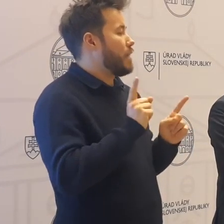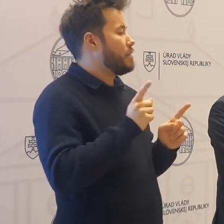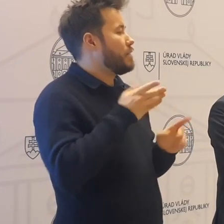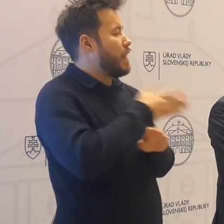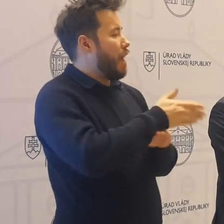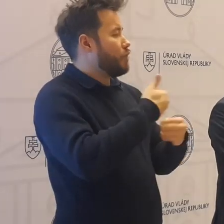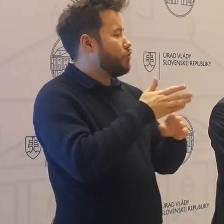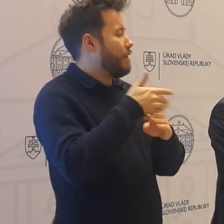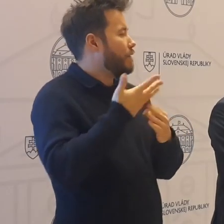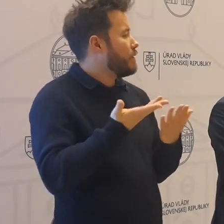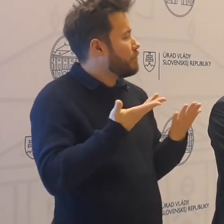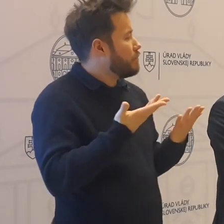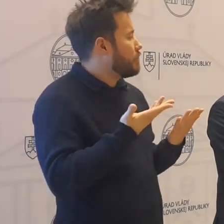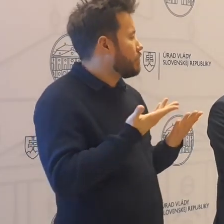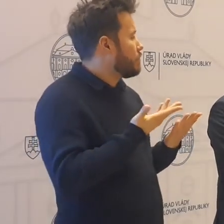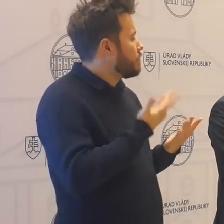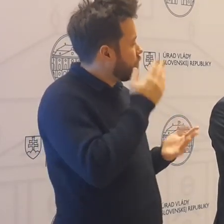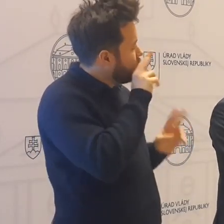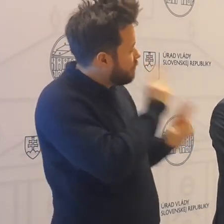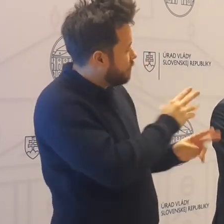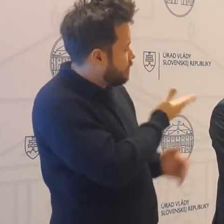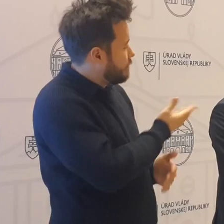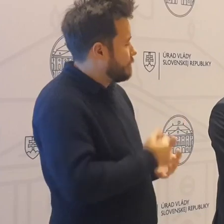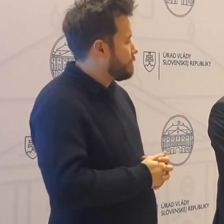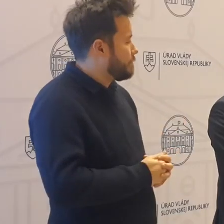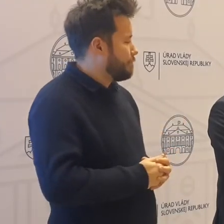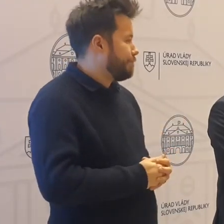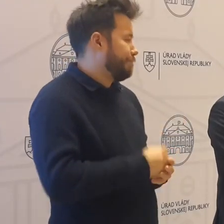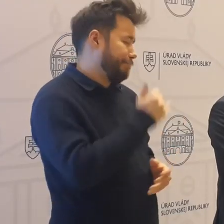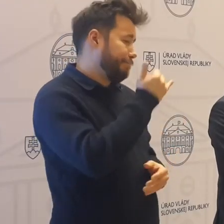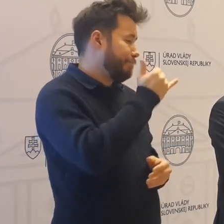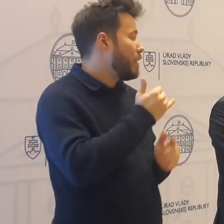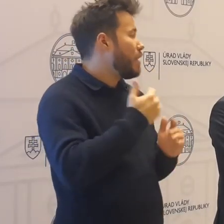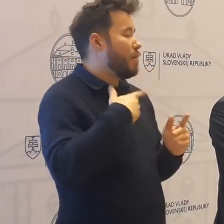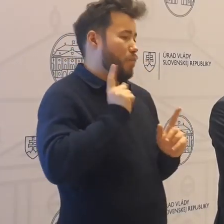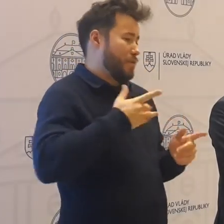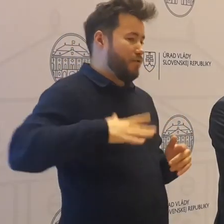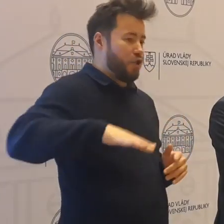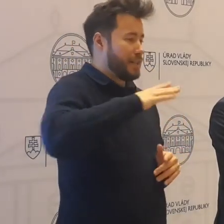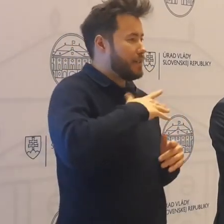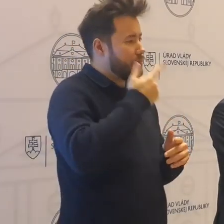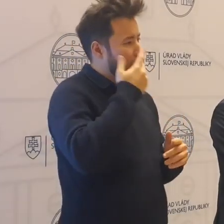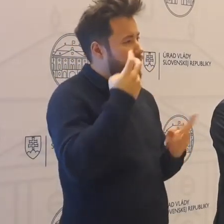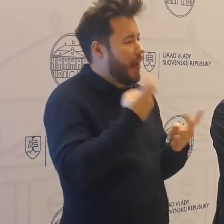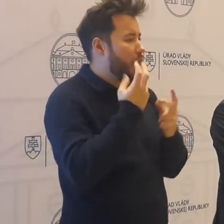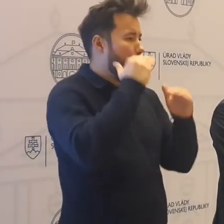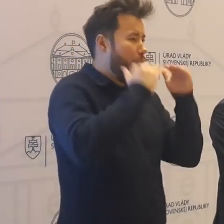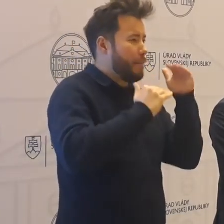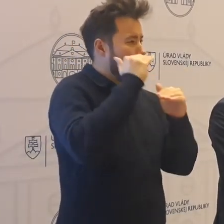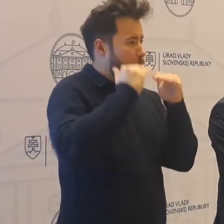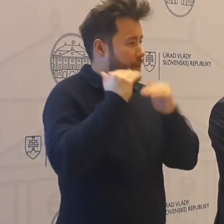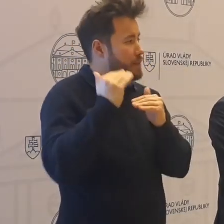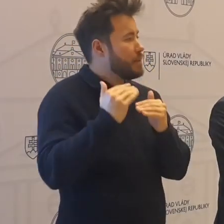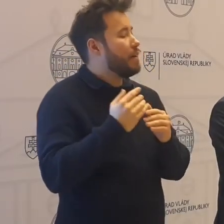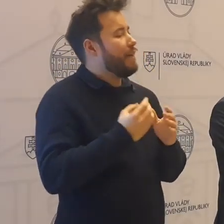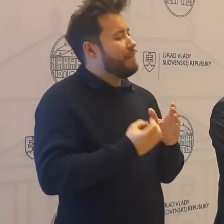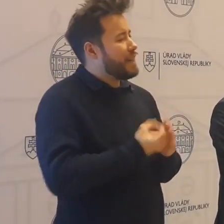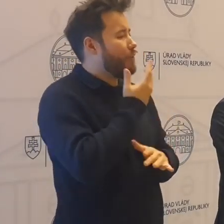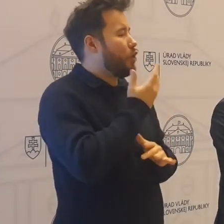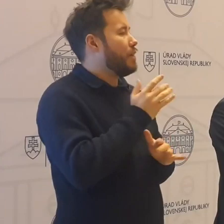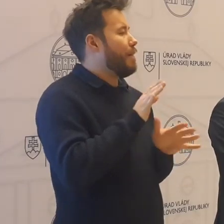museli sa robiť kompromisy a veľa kompromisov, ale všetci sme sa pozerali na to, ako vytvoriť bezpečné prostredie,